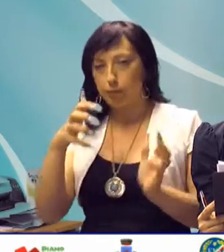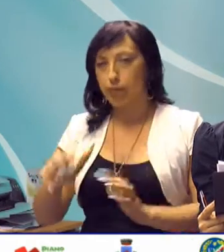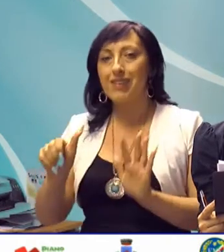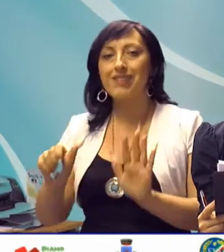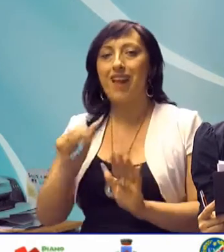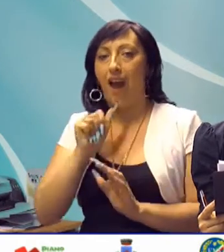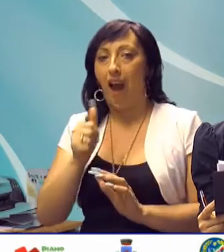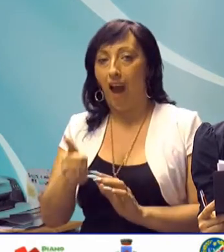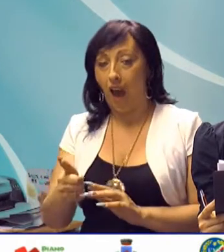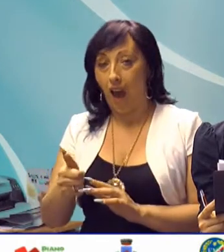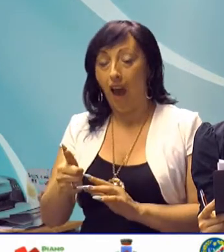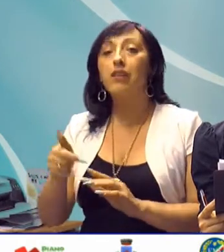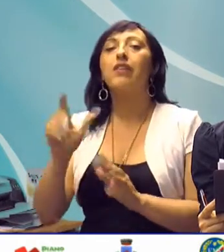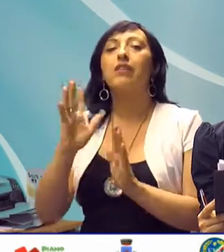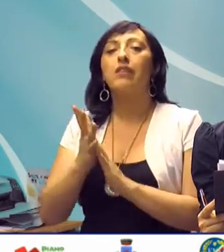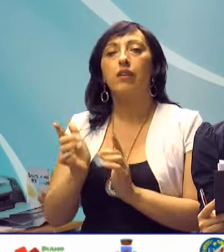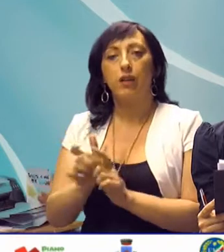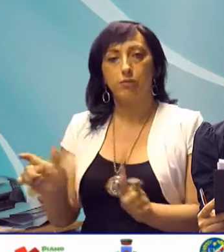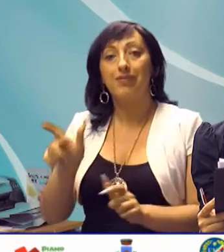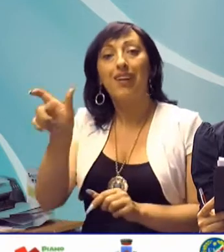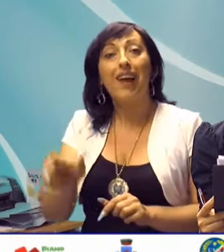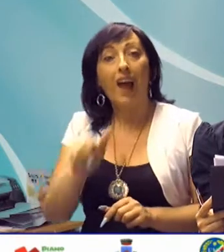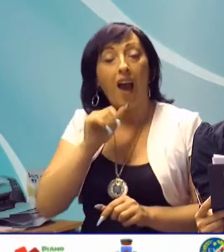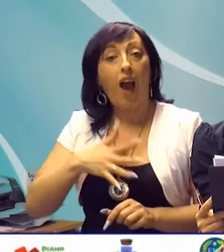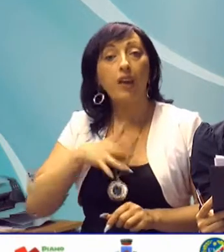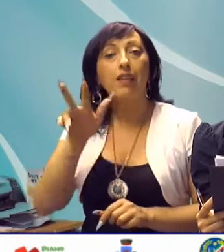la scarcerazione del 33enne pollese.